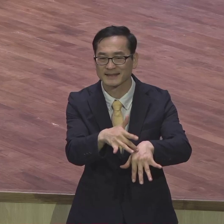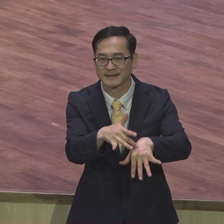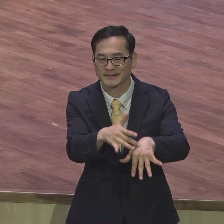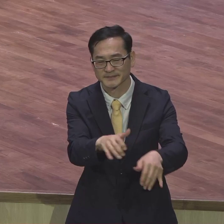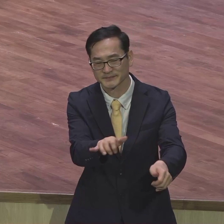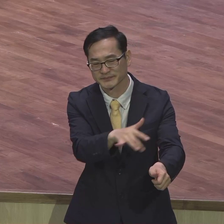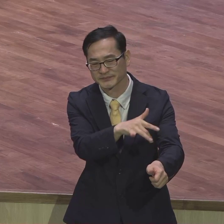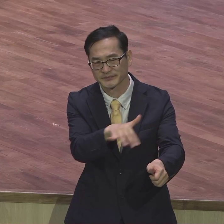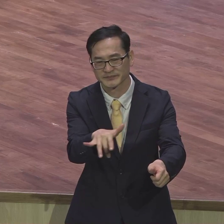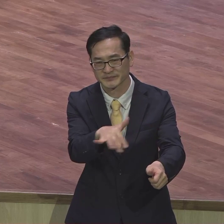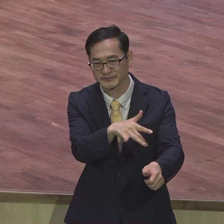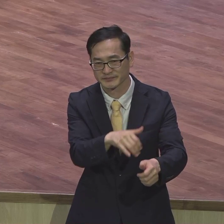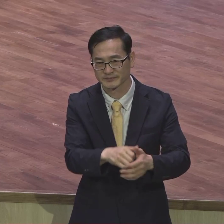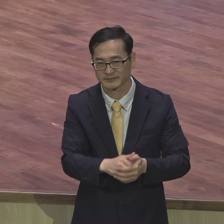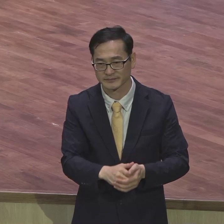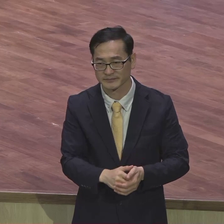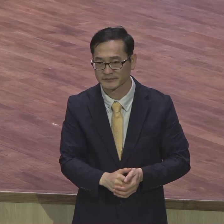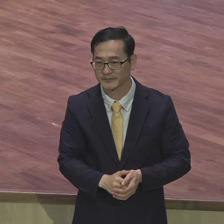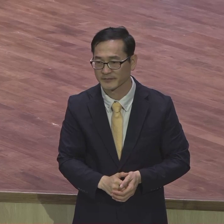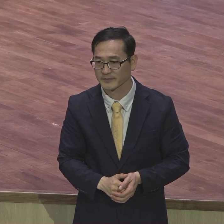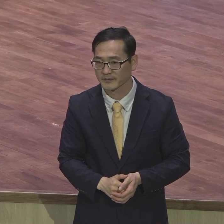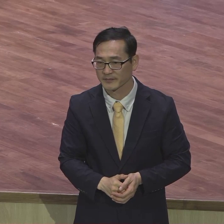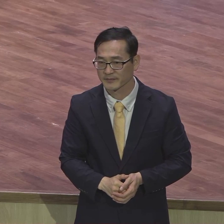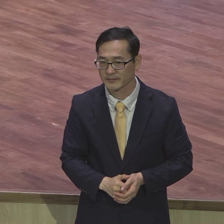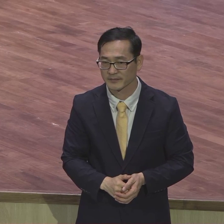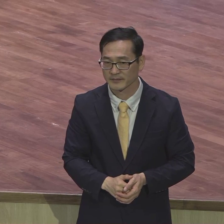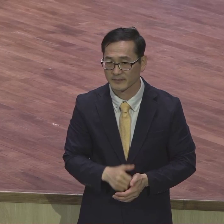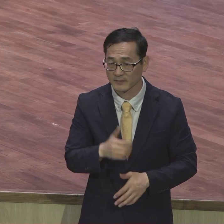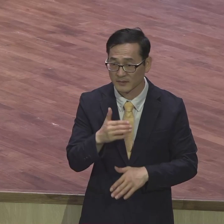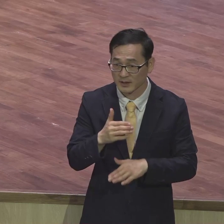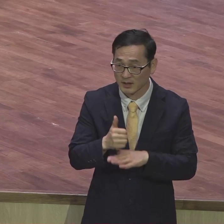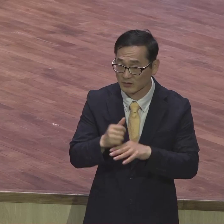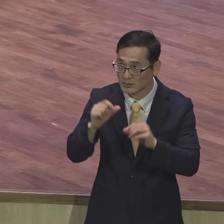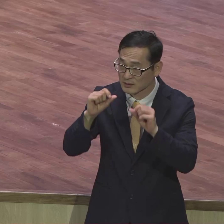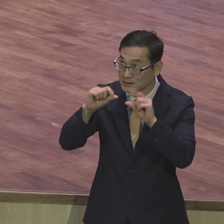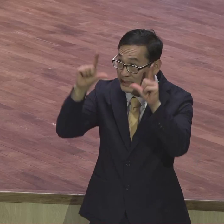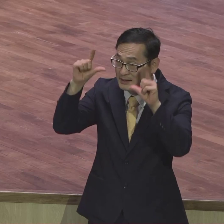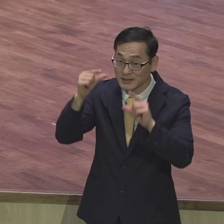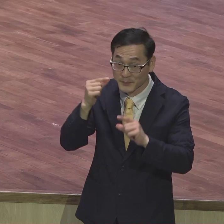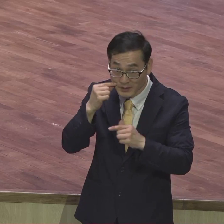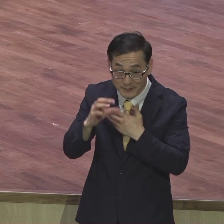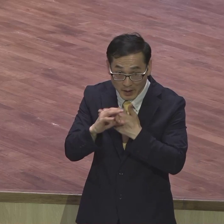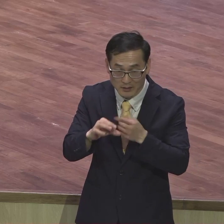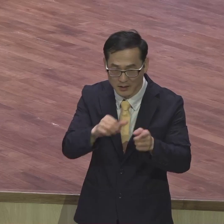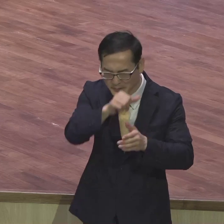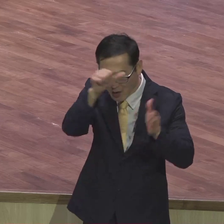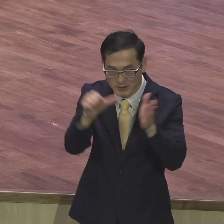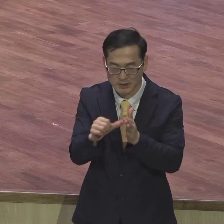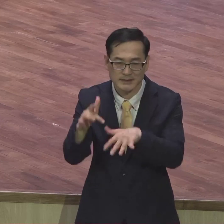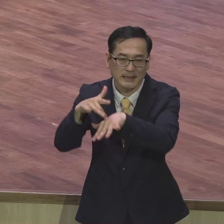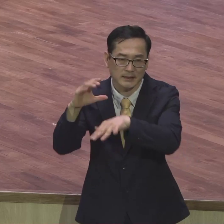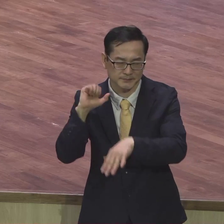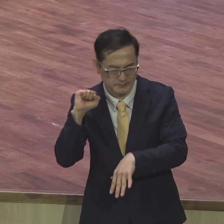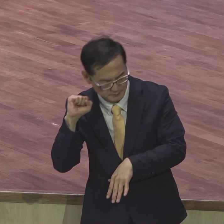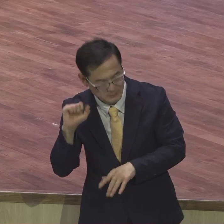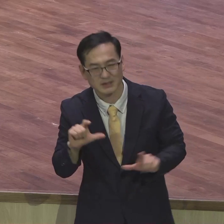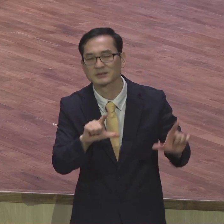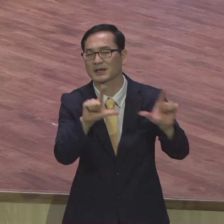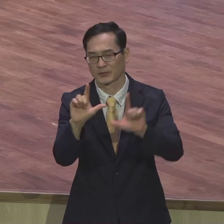깨달으면 돼요 뭐 깨달으면 평생 잡혀요 에베스 2장 2제를 보면 우리가 과거에는